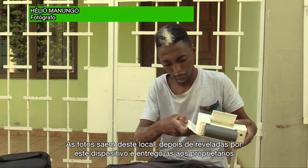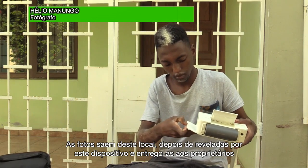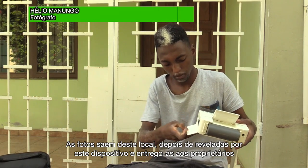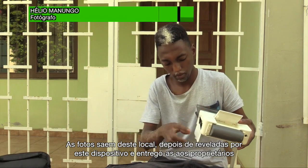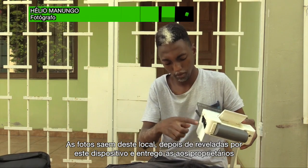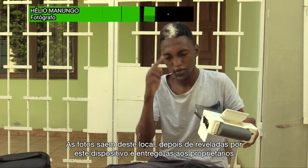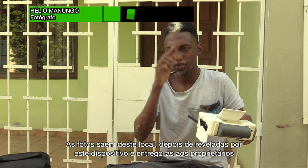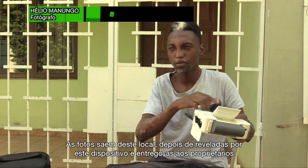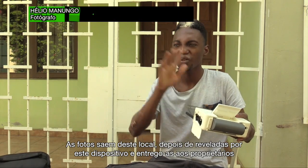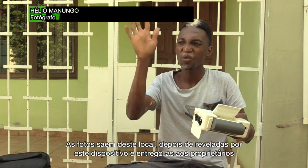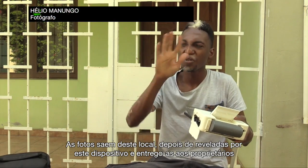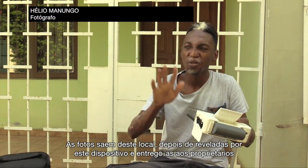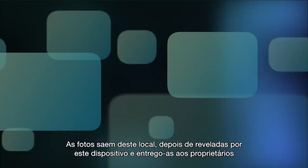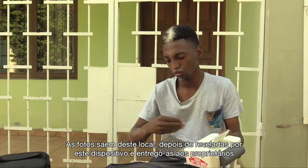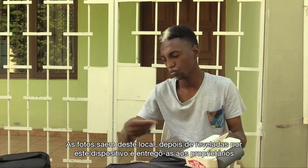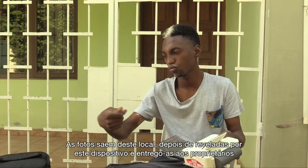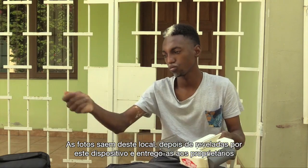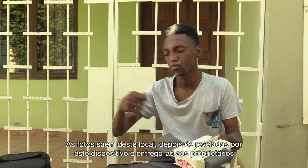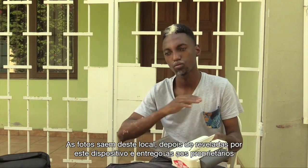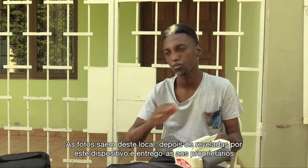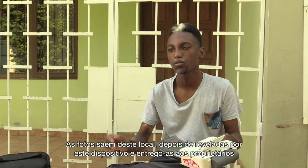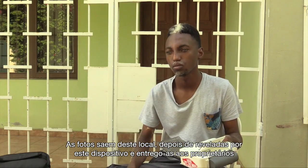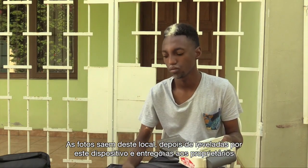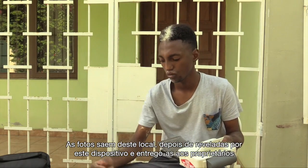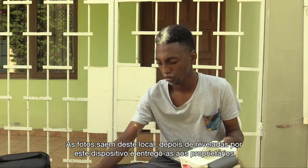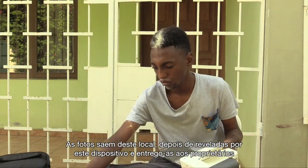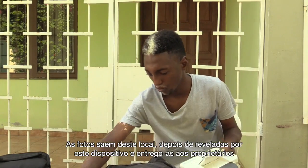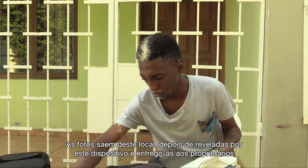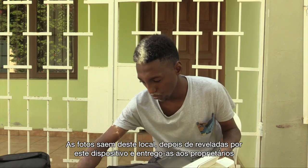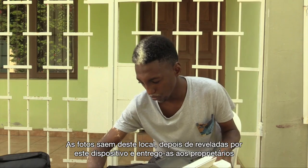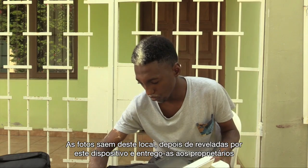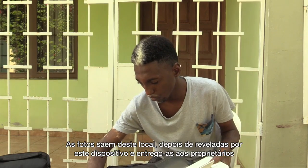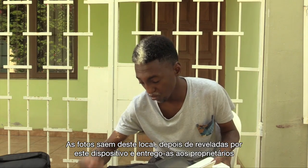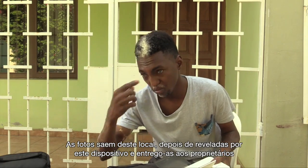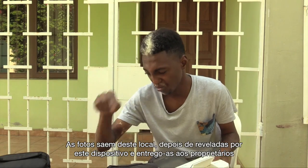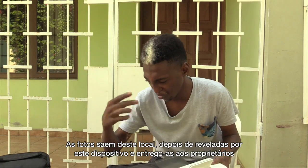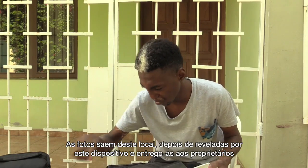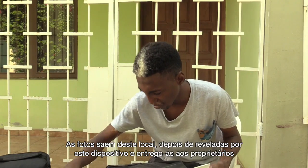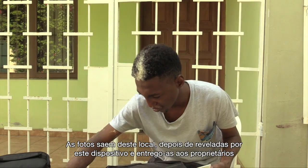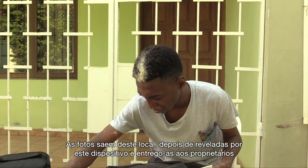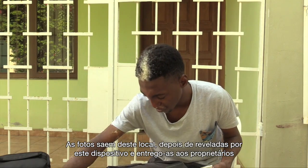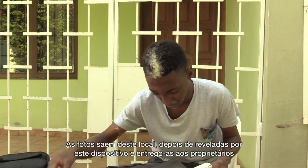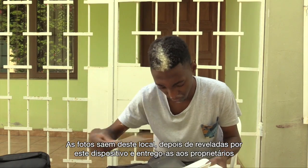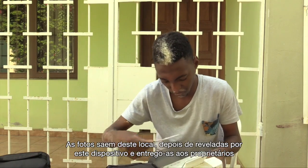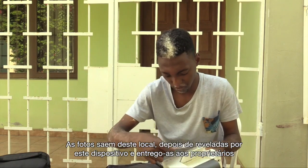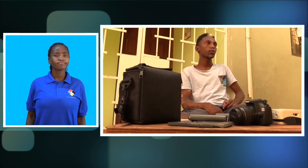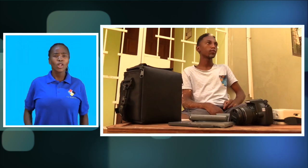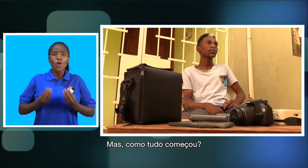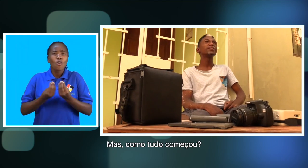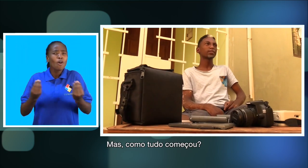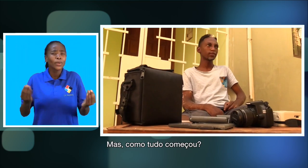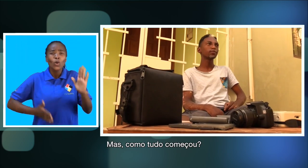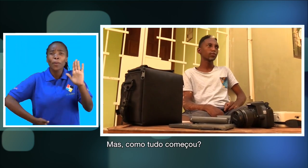plataforma que está aqui. E depois tiro as fotos e entrego aos seus donos.